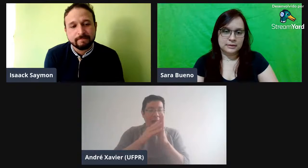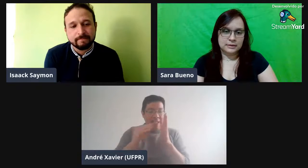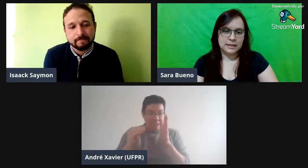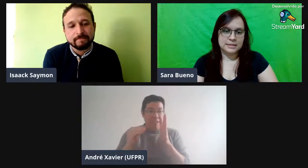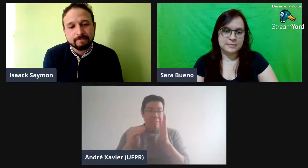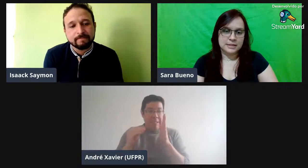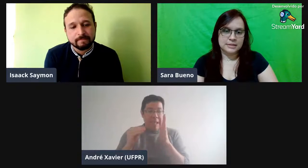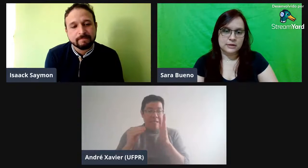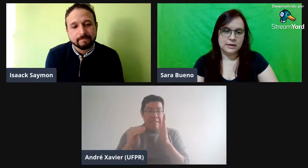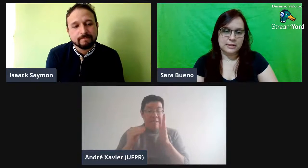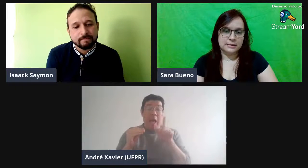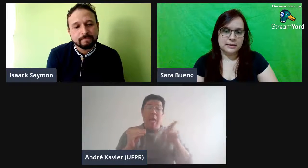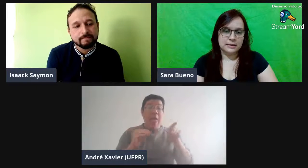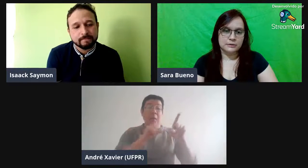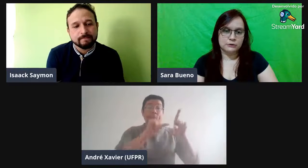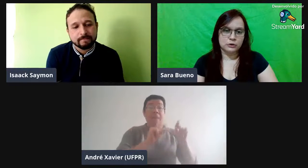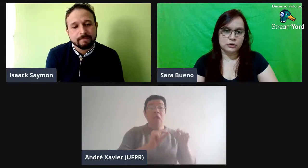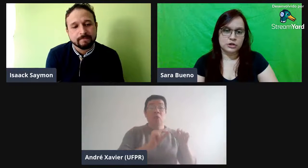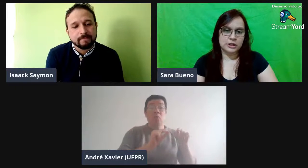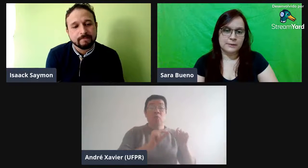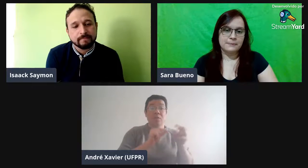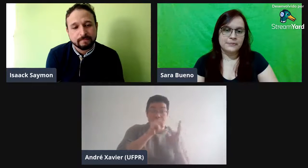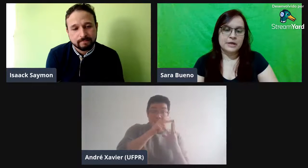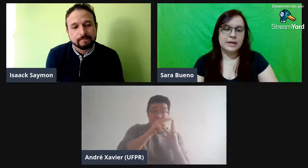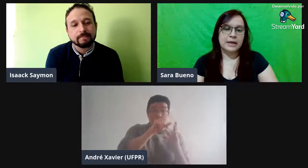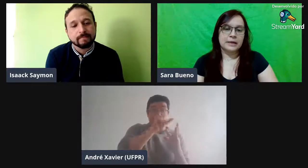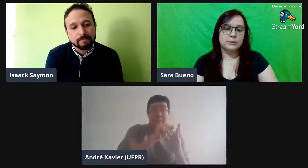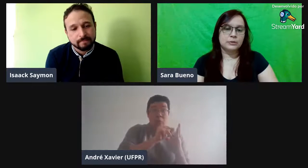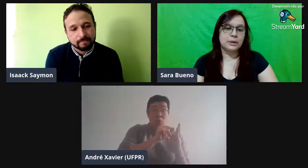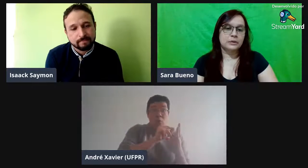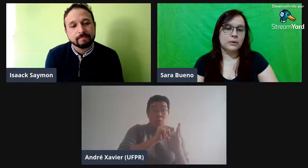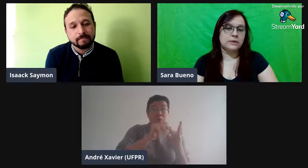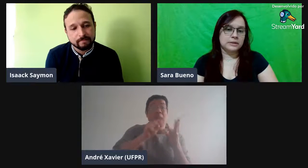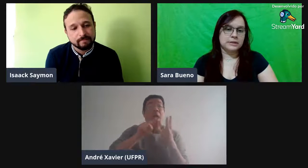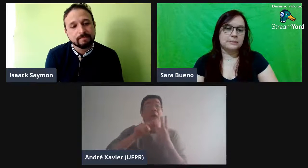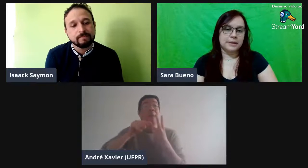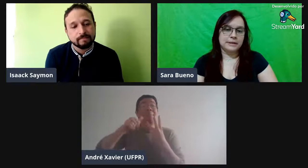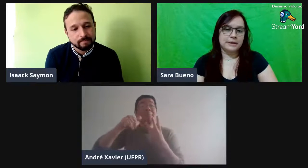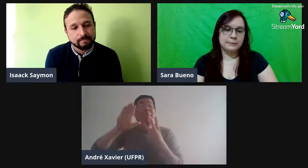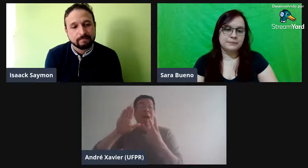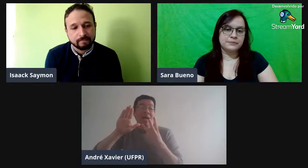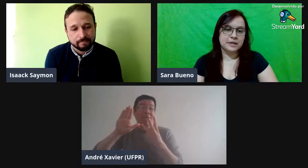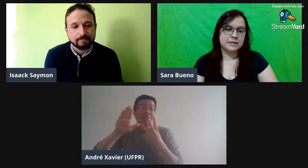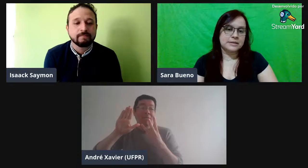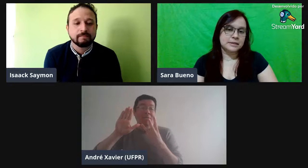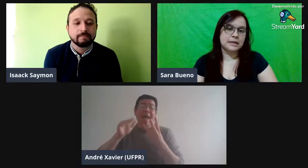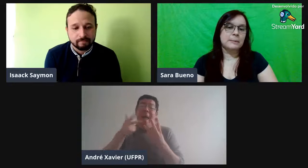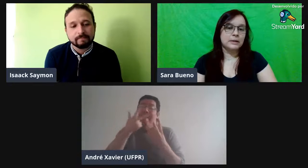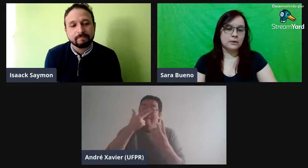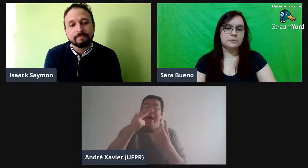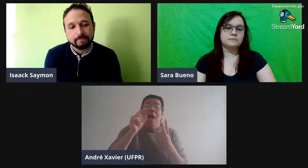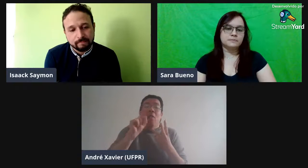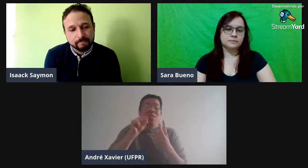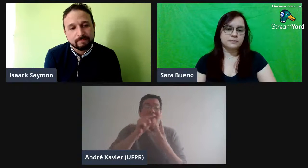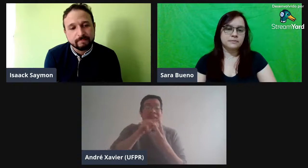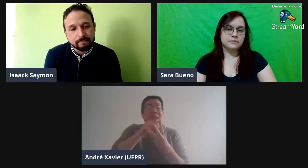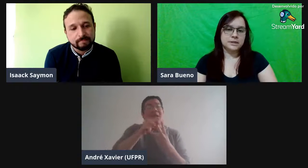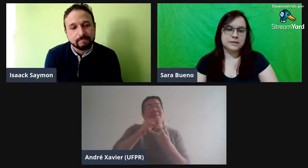na assimilação da fonologia, era muito menor ali também, né. Na terceira, era maior. Na